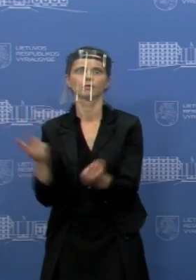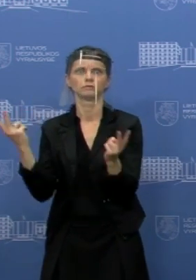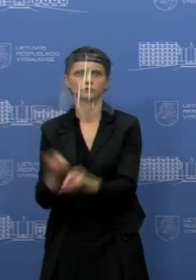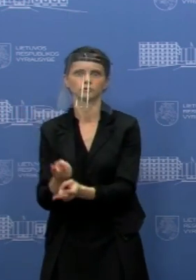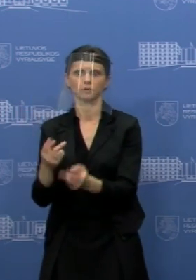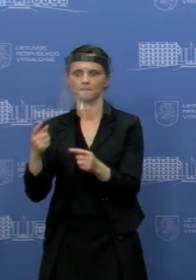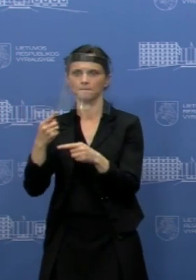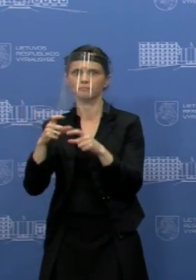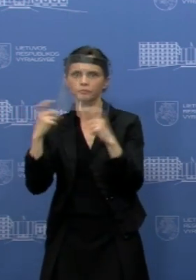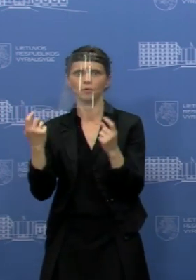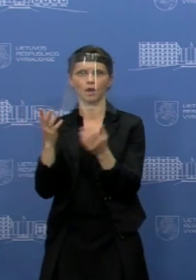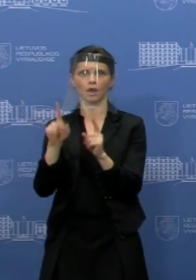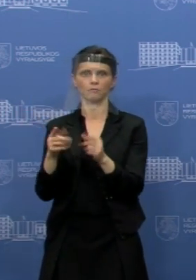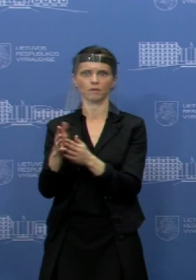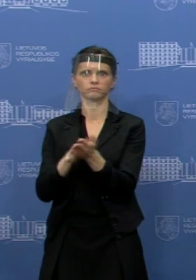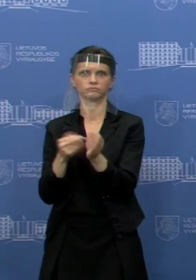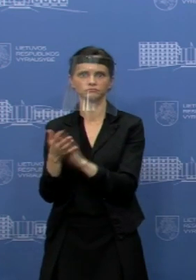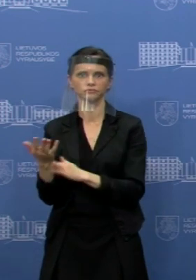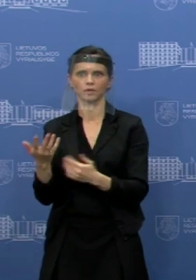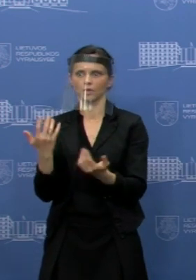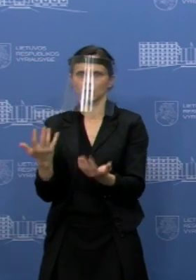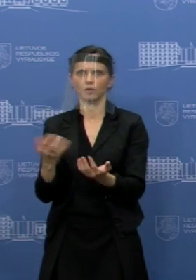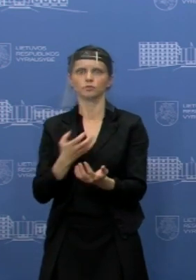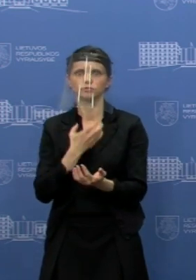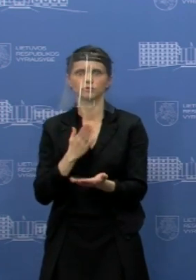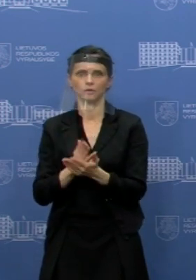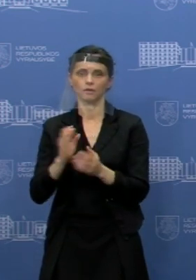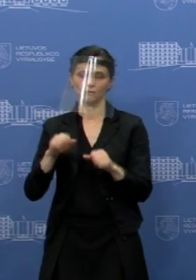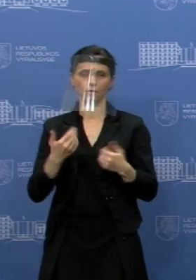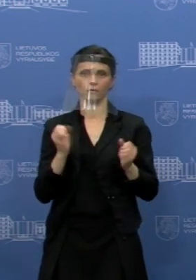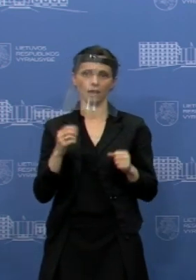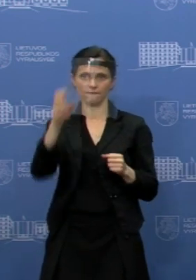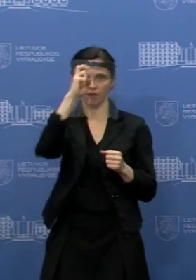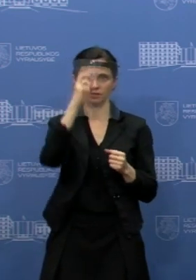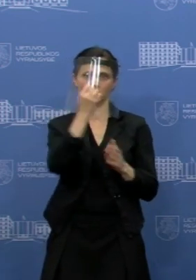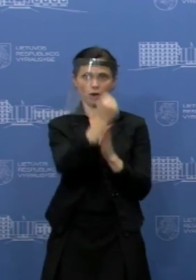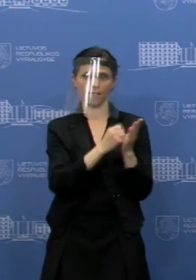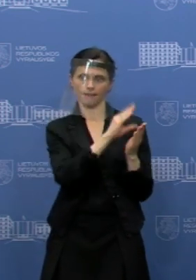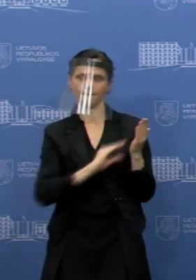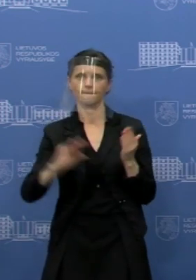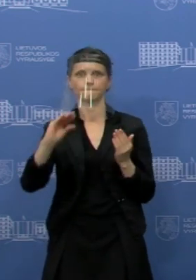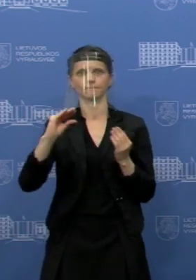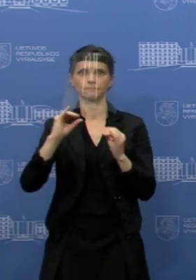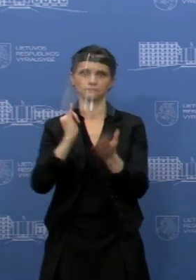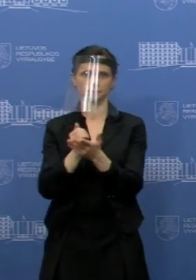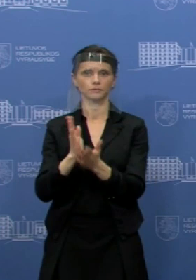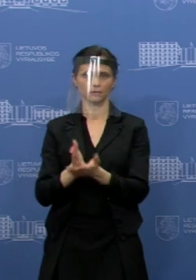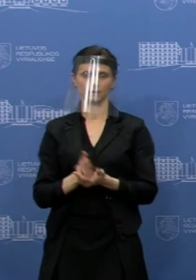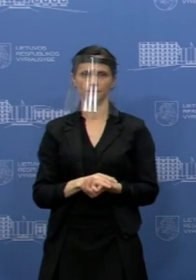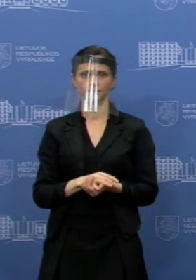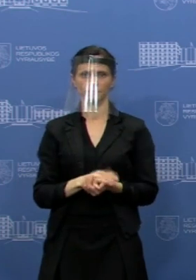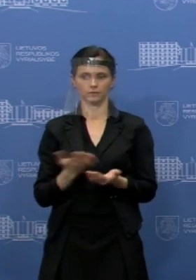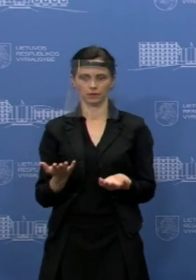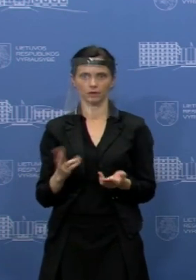priemonių, arba vėluoja pristatymas yra tikrai duodama iš valstybės rezervo. Tai kol kas, nes